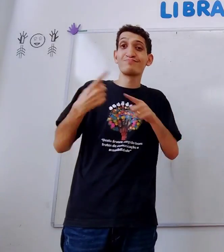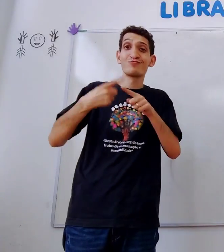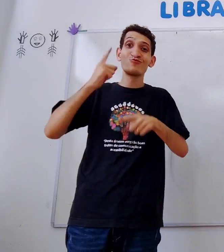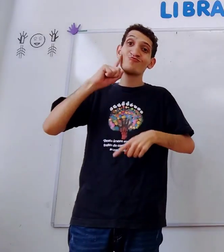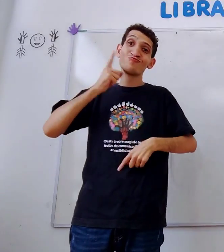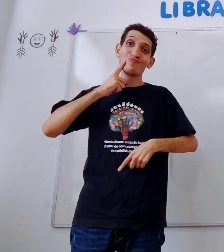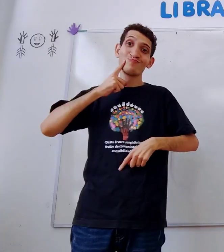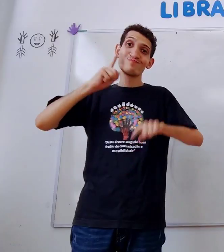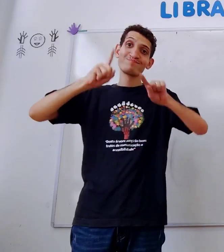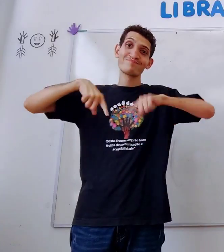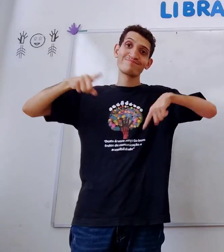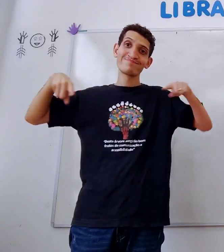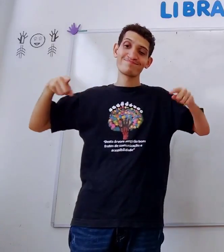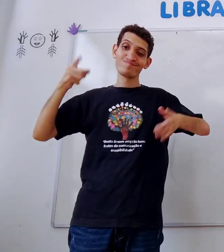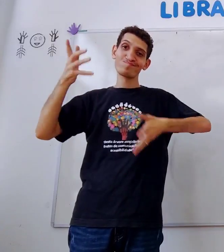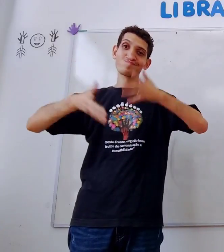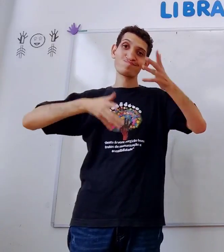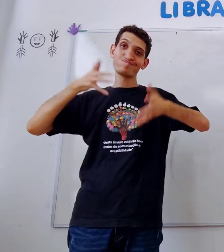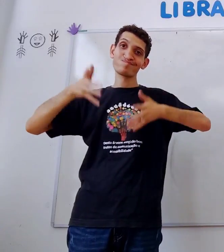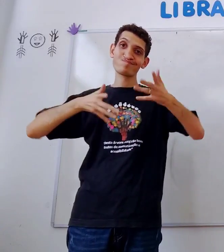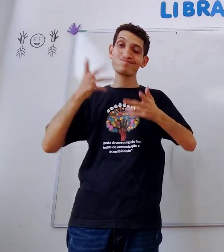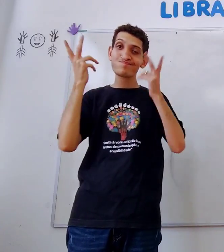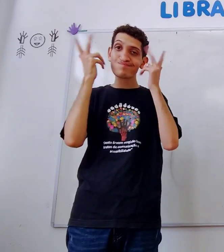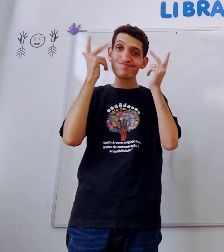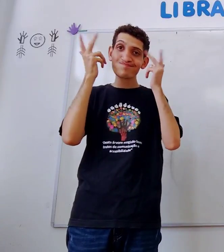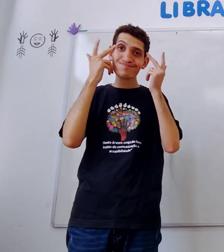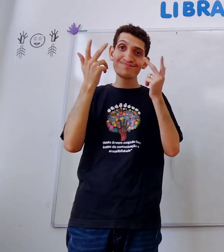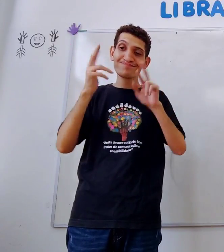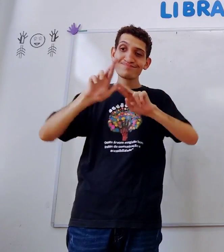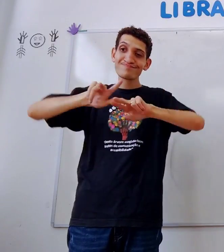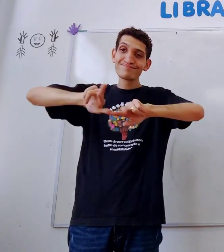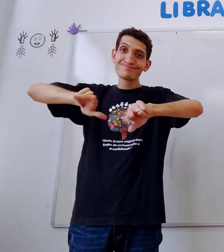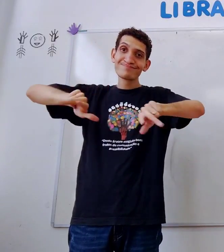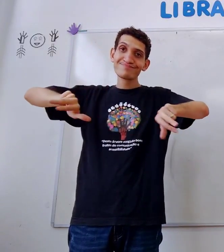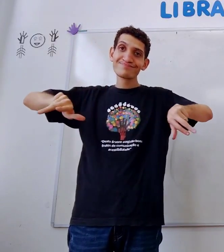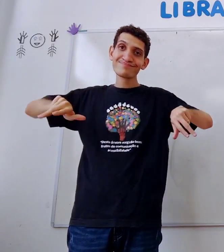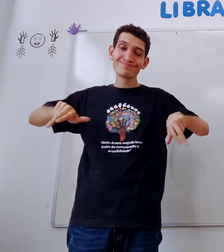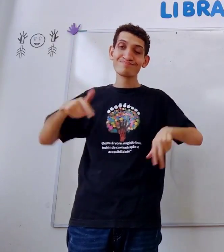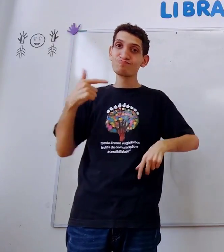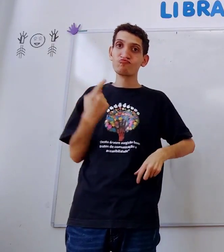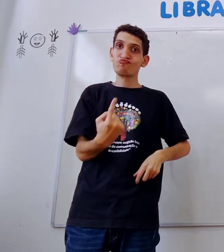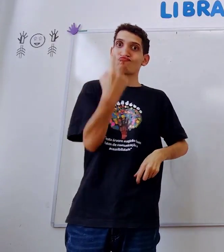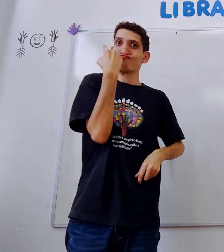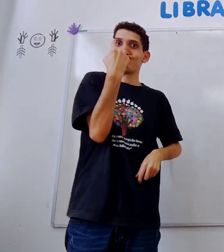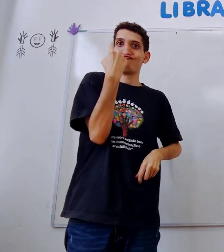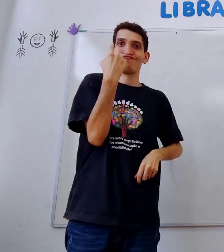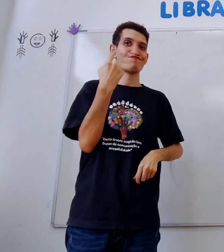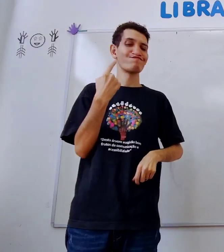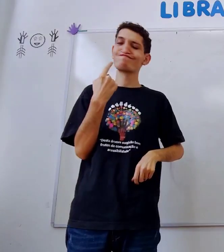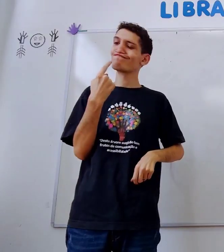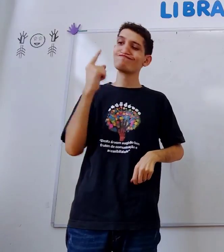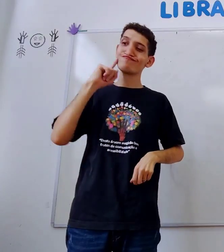e esse, porque surdo, variação, sinalização, normal, vários, u,